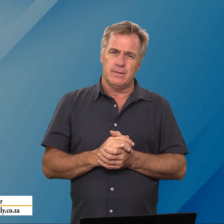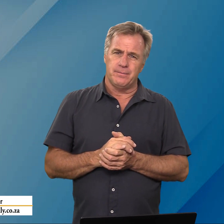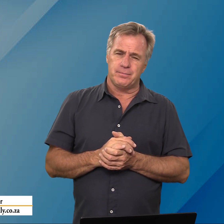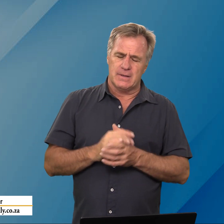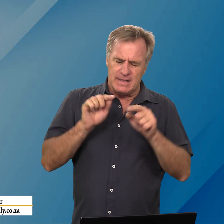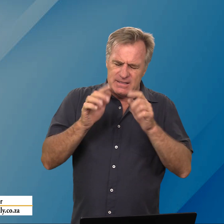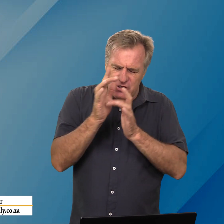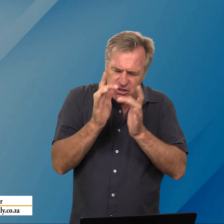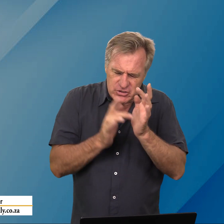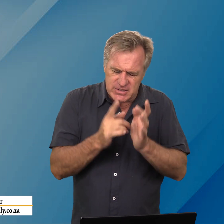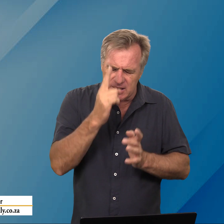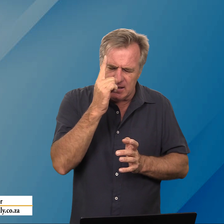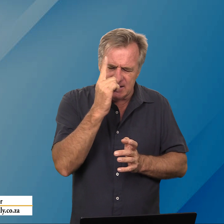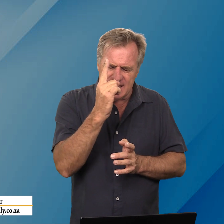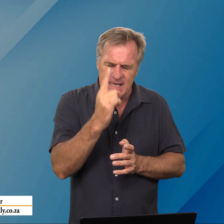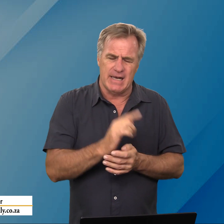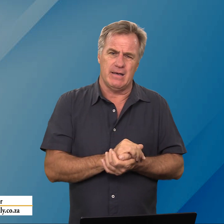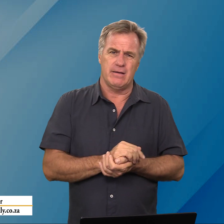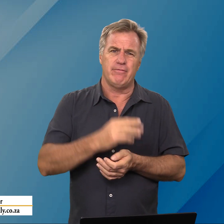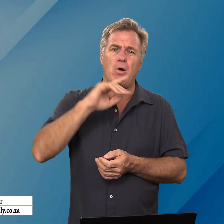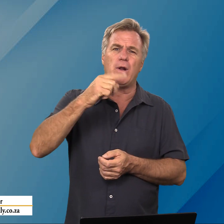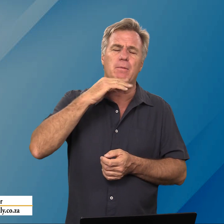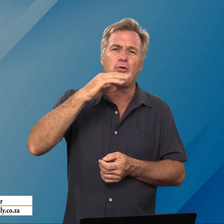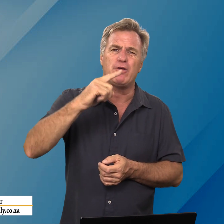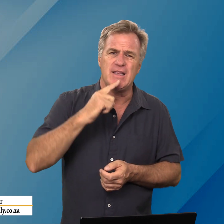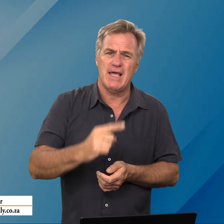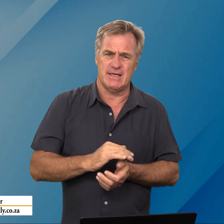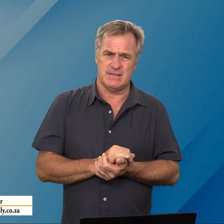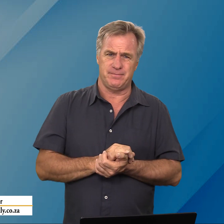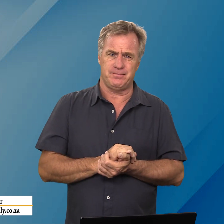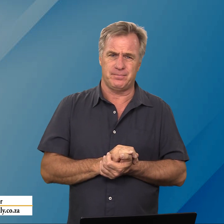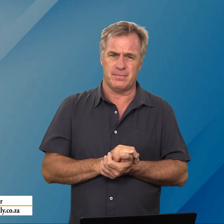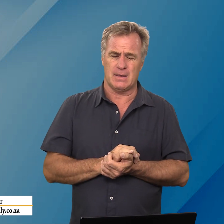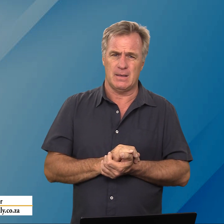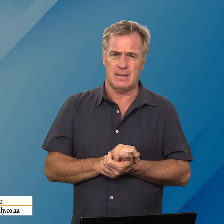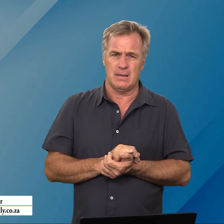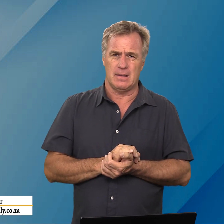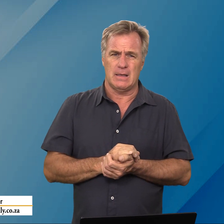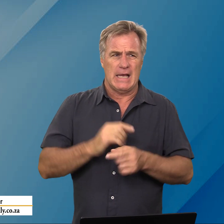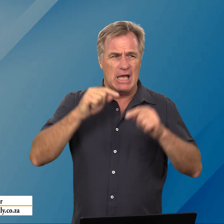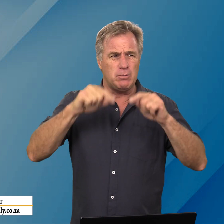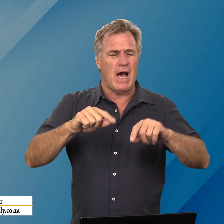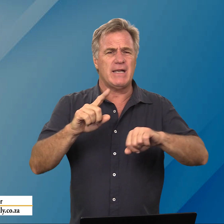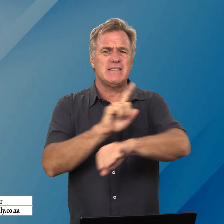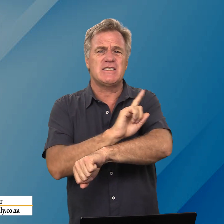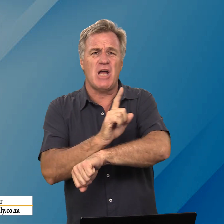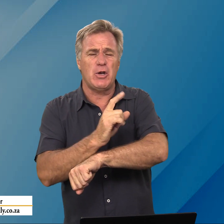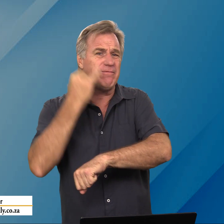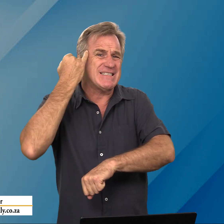Dit is Jesus is die een waar oor geprofiteer is En op daar die staroom was